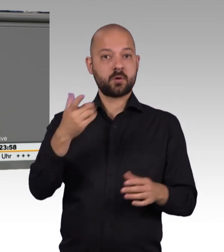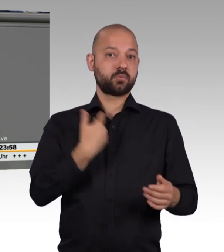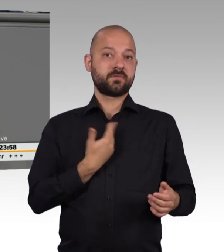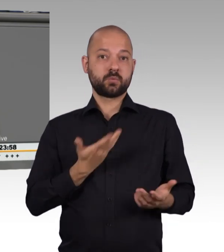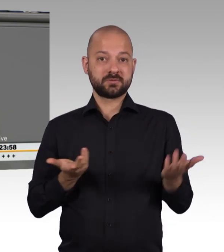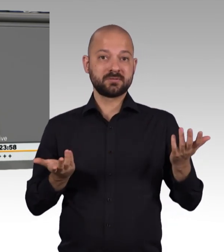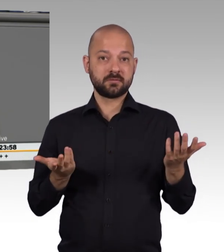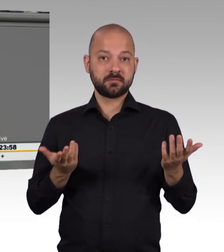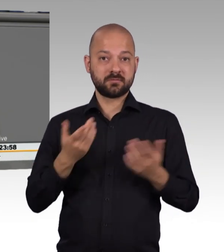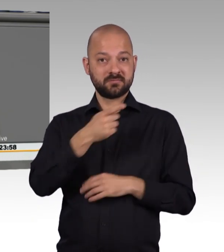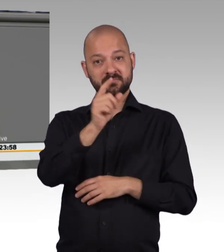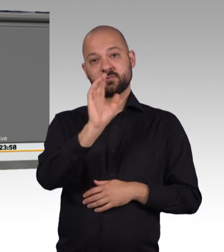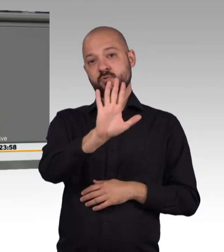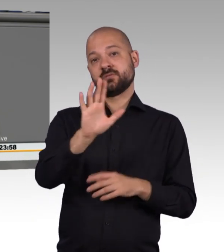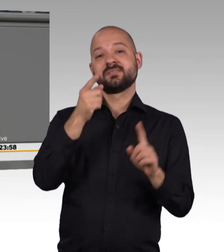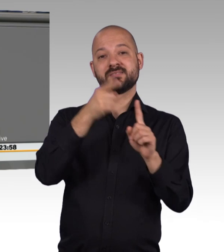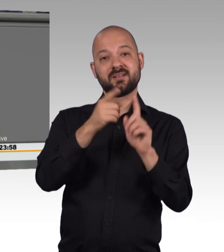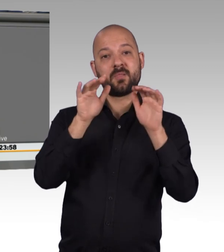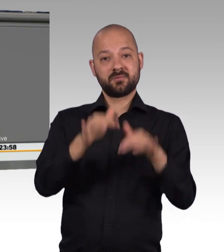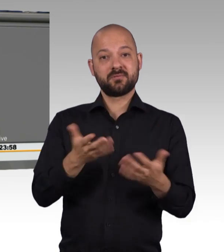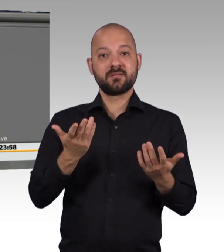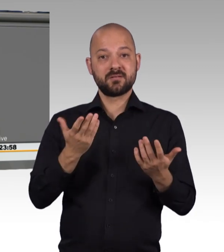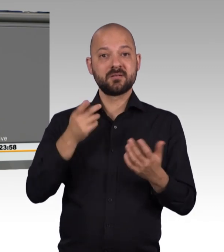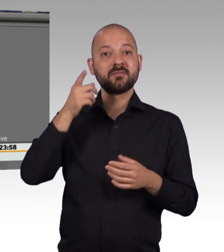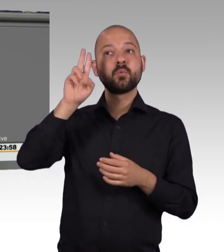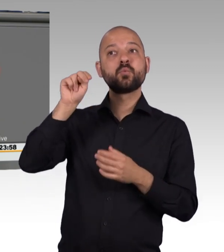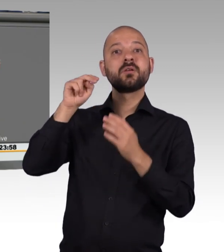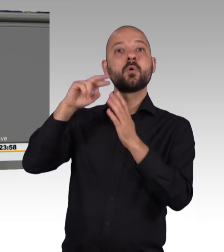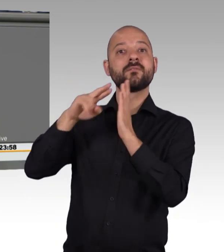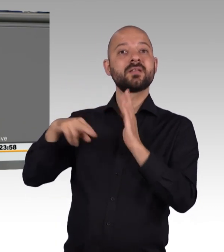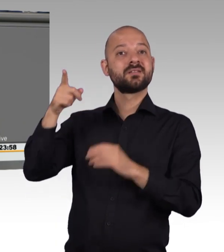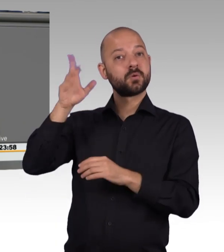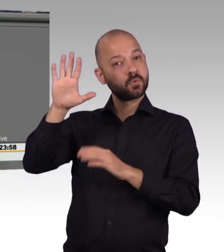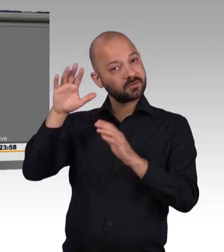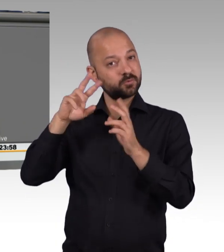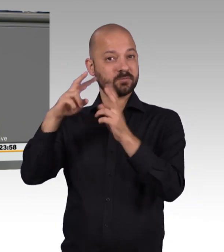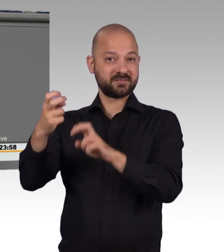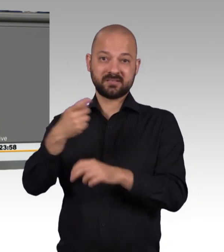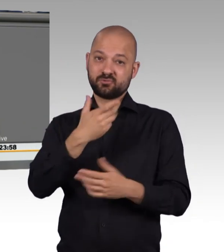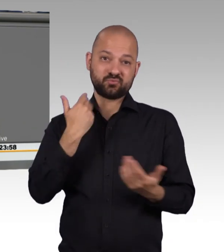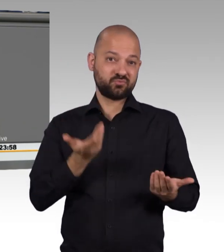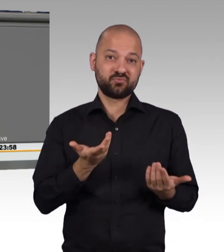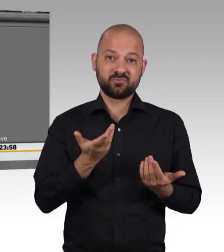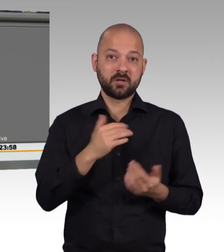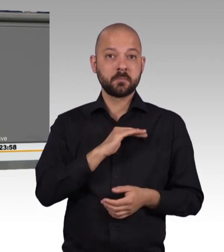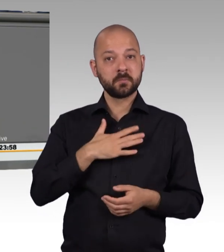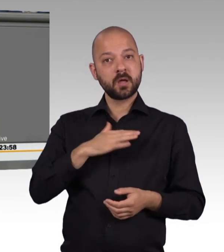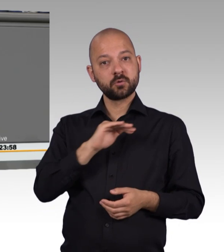der UN-Konvention nicht nachkommen, darauf hat mein Kollege Beeck und auch mein Kollege Pellmann schon verwiesen. Und deshalb können wir